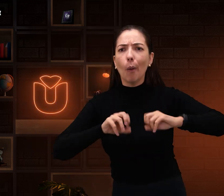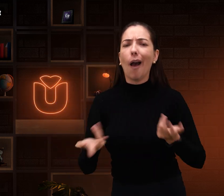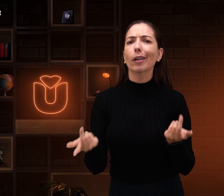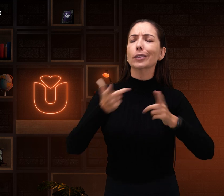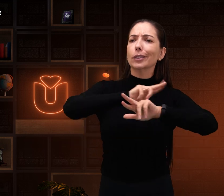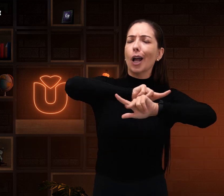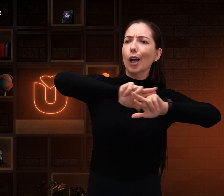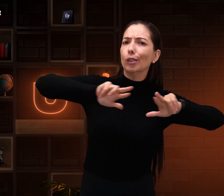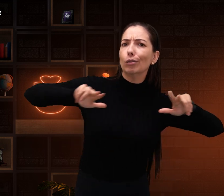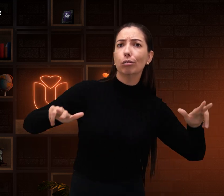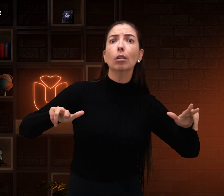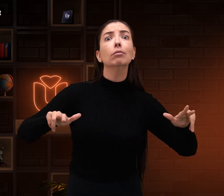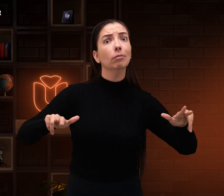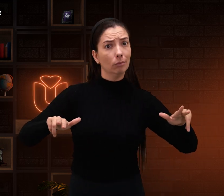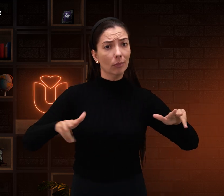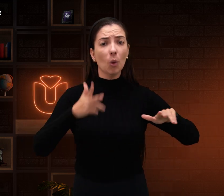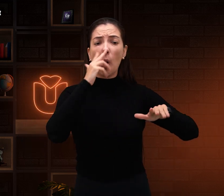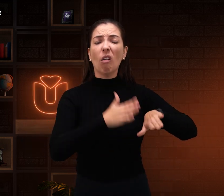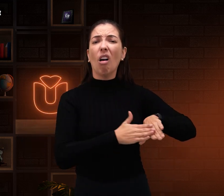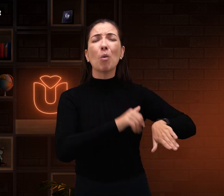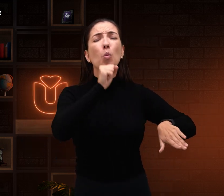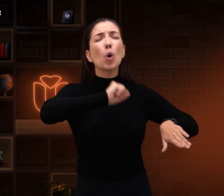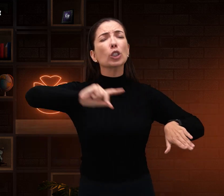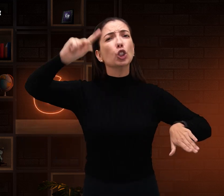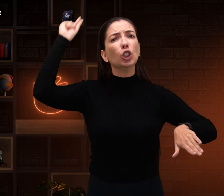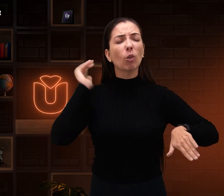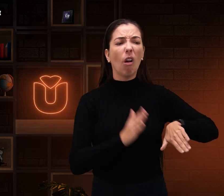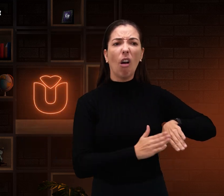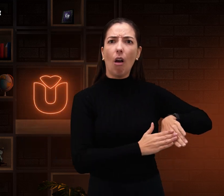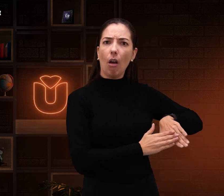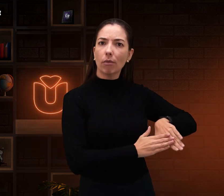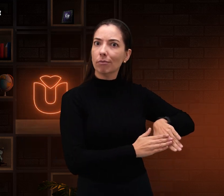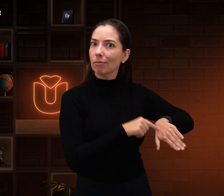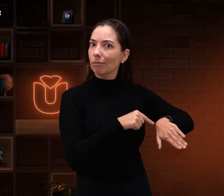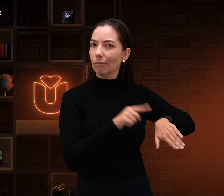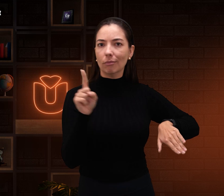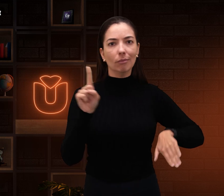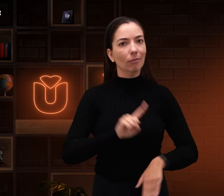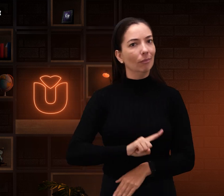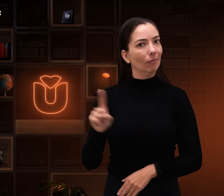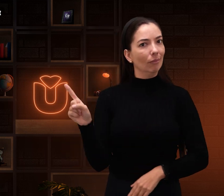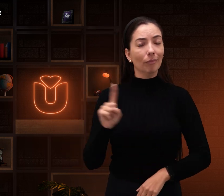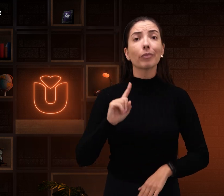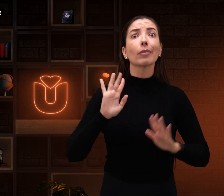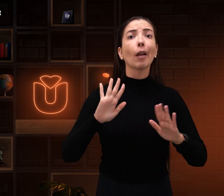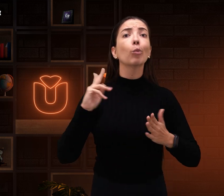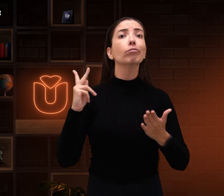educação, enfim. Mas isso era muito antigamente. Mas o que